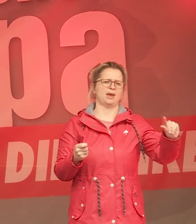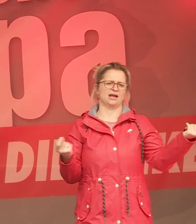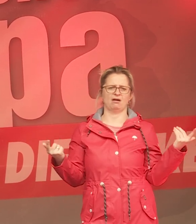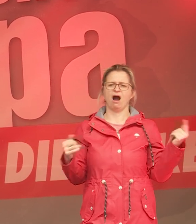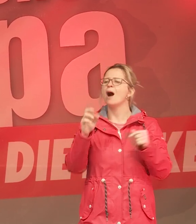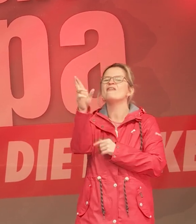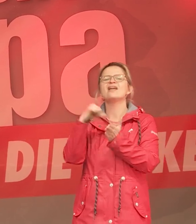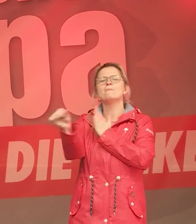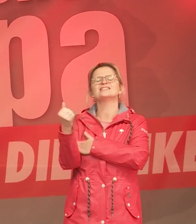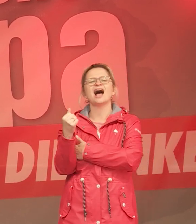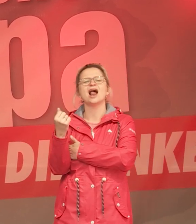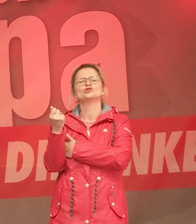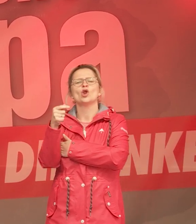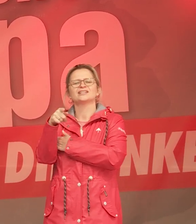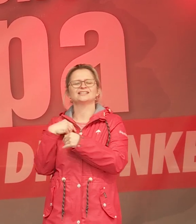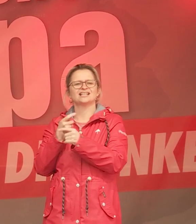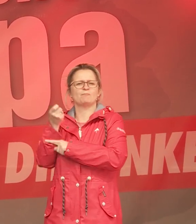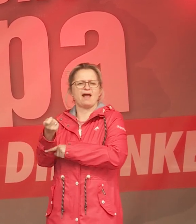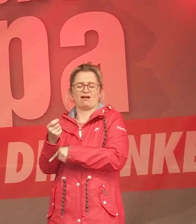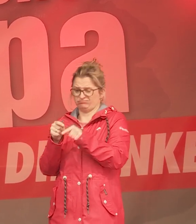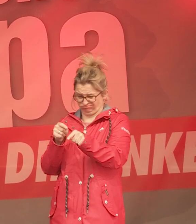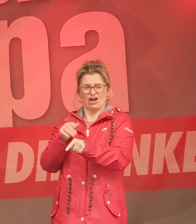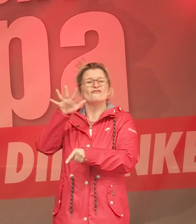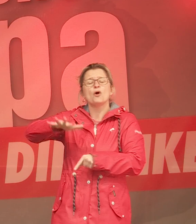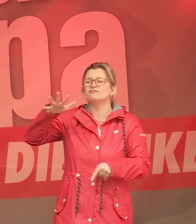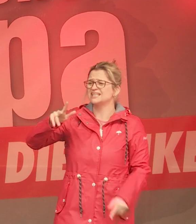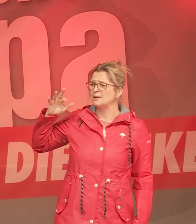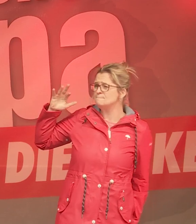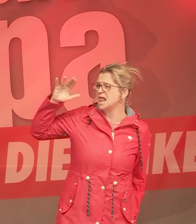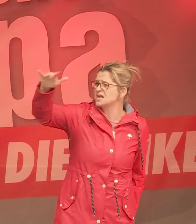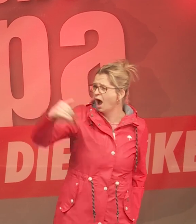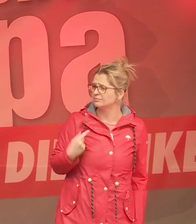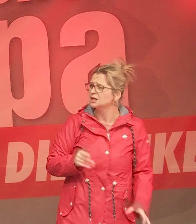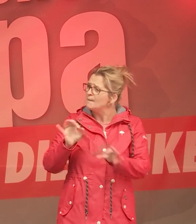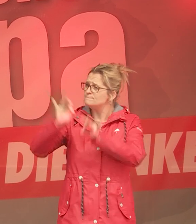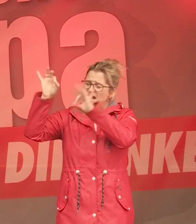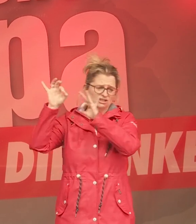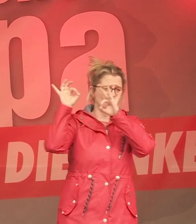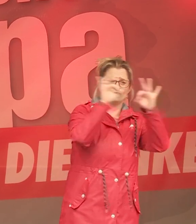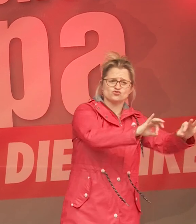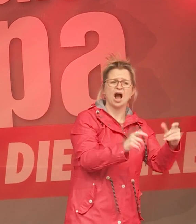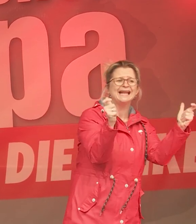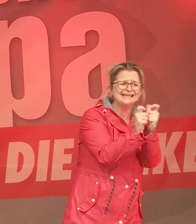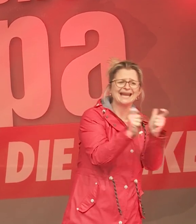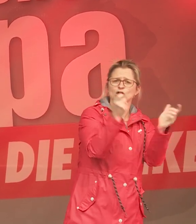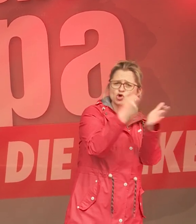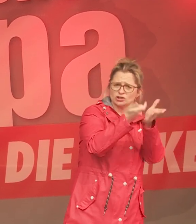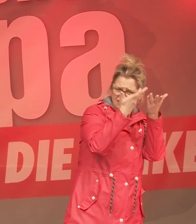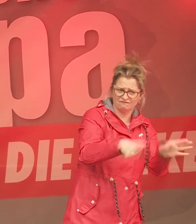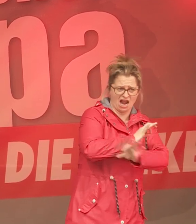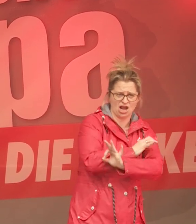noch die Besserverdienenden. Denn ich finde, diese 15 Milliarden sollten wir lieber aufbringen, um einen kostenfreien öffentlichen